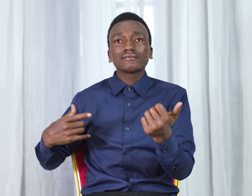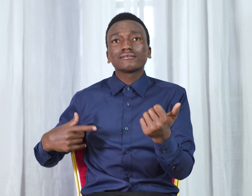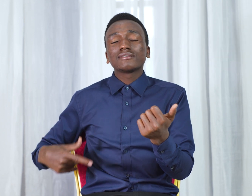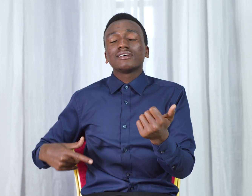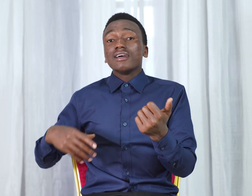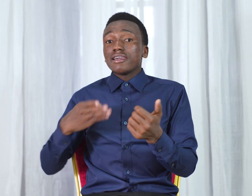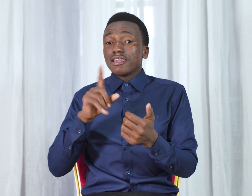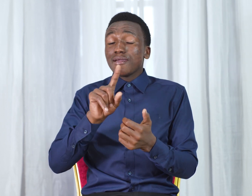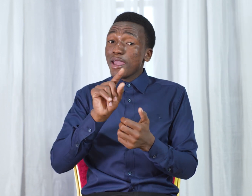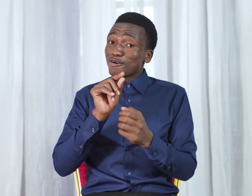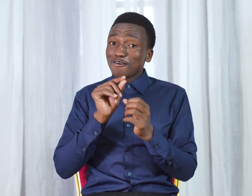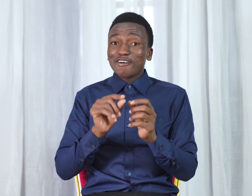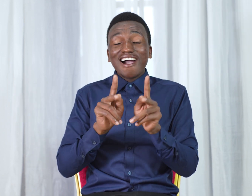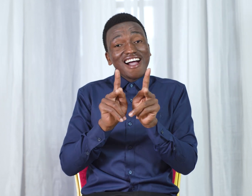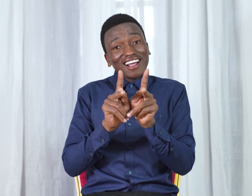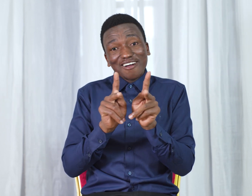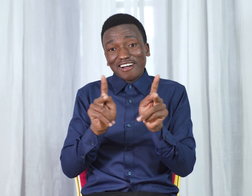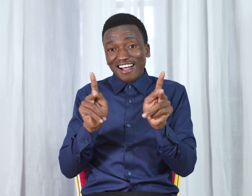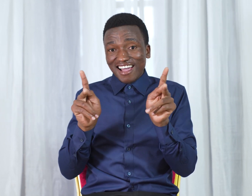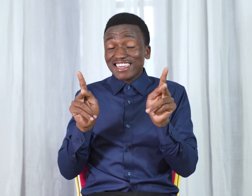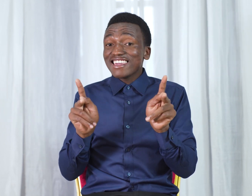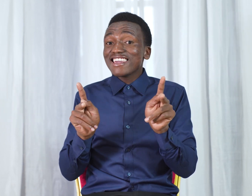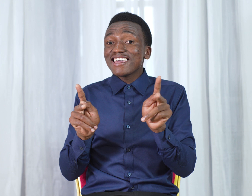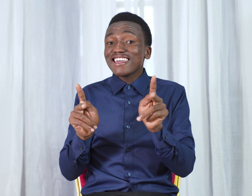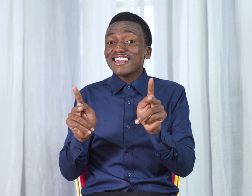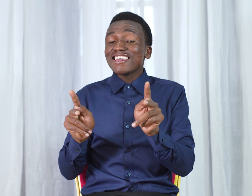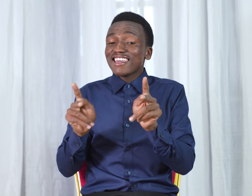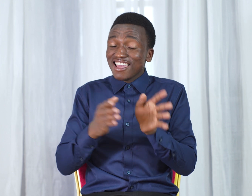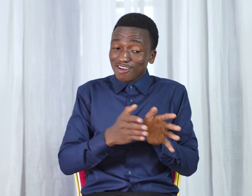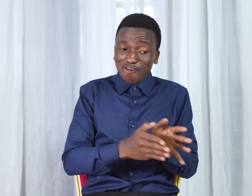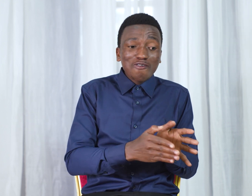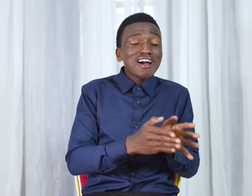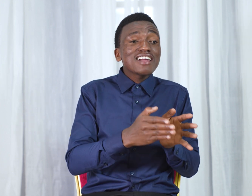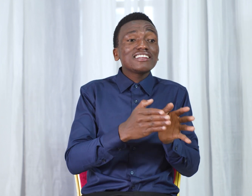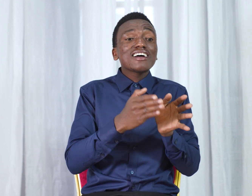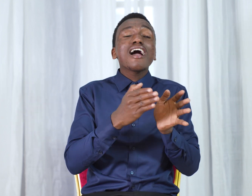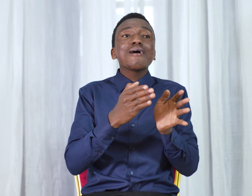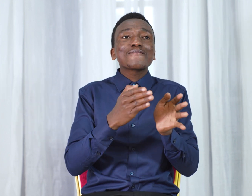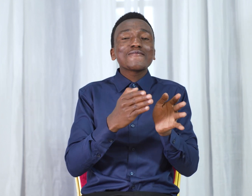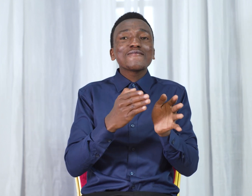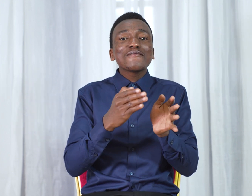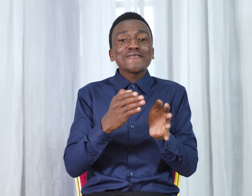Ime kuwa kawai Na kwa wanadamu